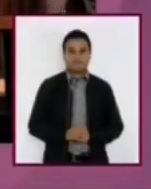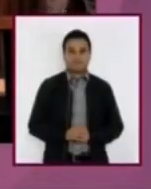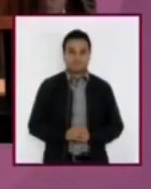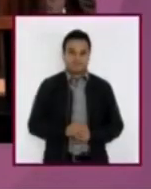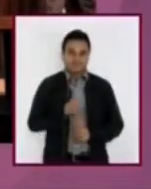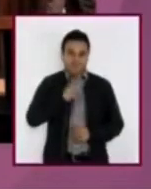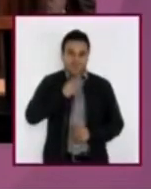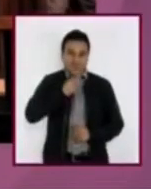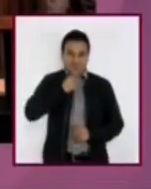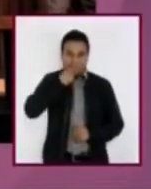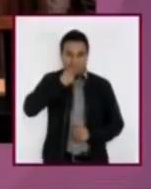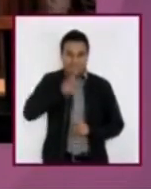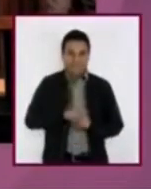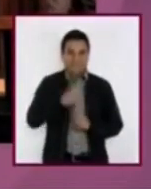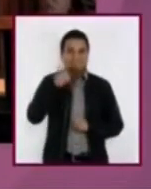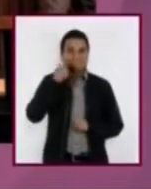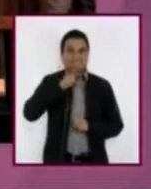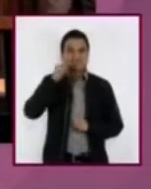Los oyentes a los sordos es esta.